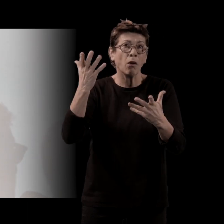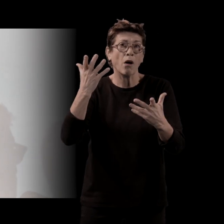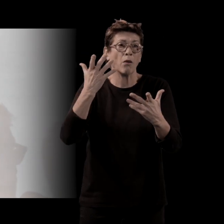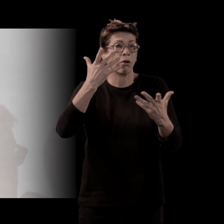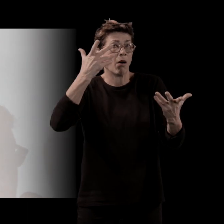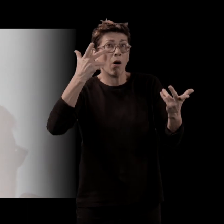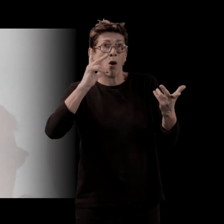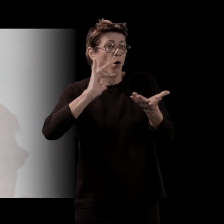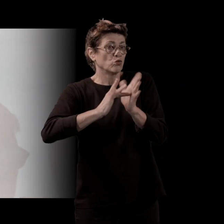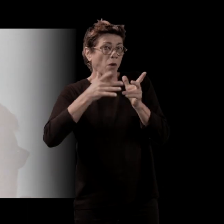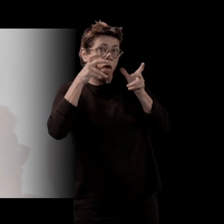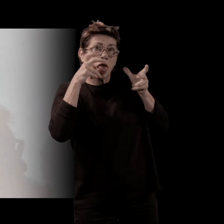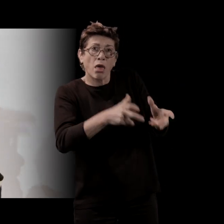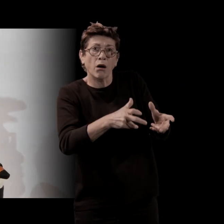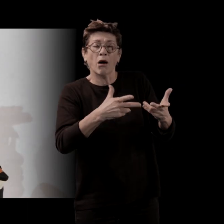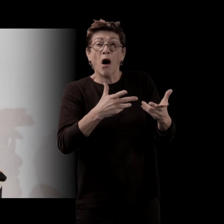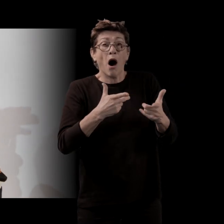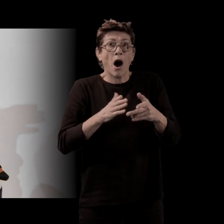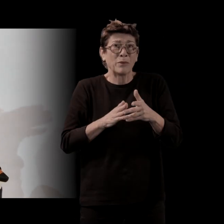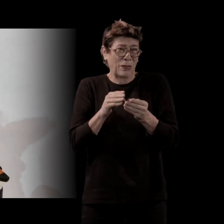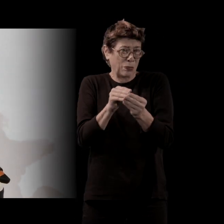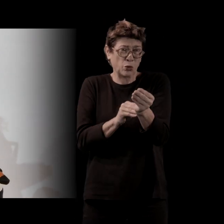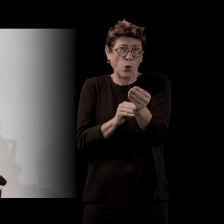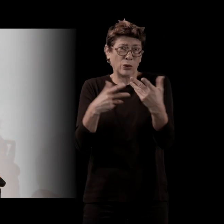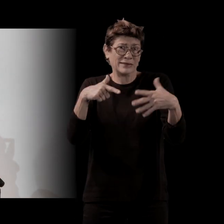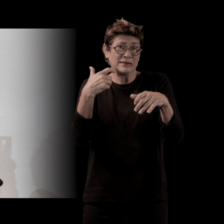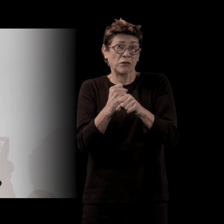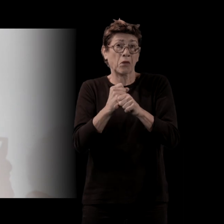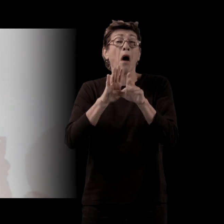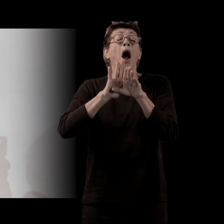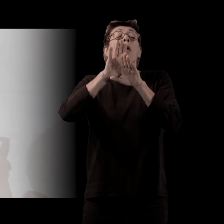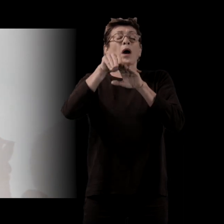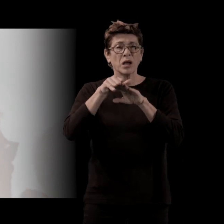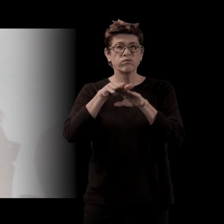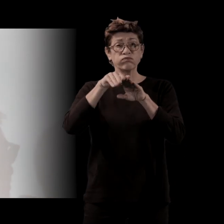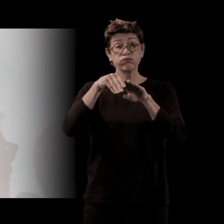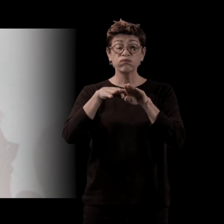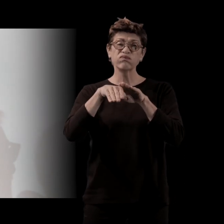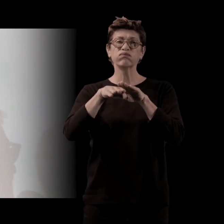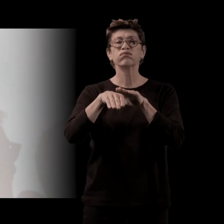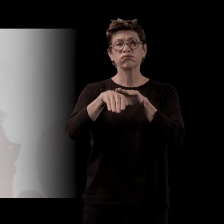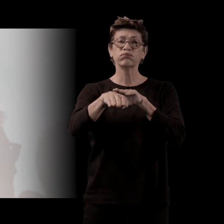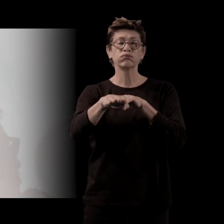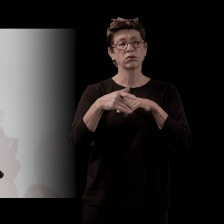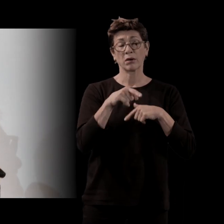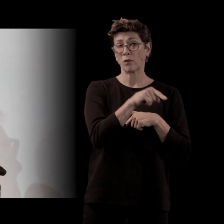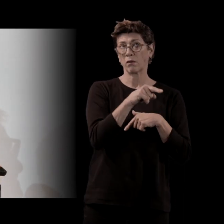'impression qu'elles atteignent leur point culminant très tôt. Et puis derrière, c'est un peu plat peut-être. Et il rêve de réactiver ça.